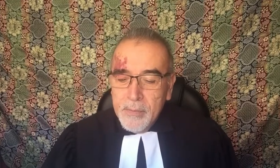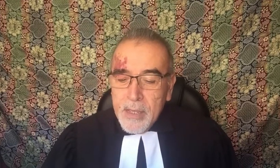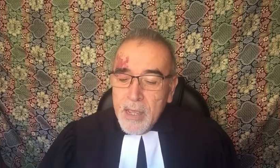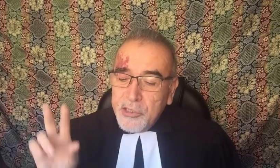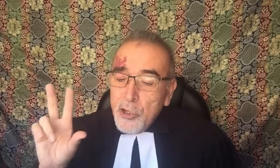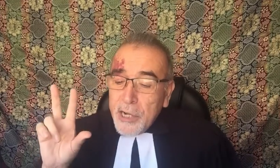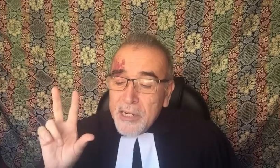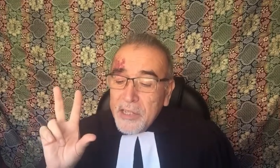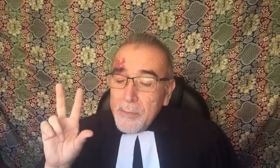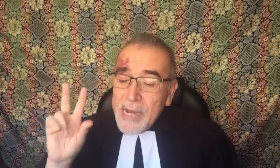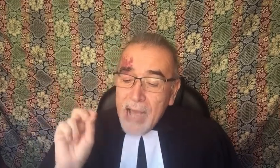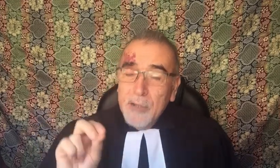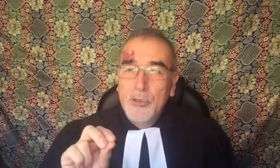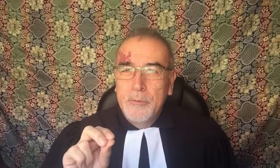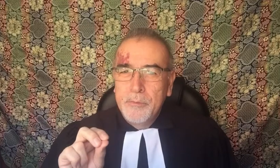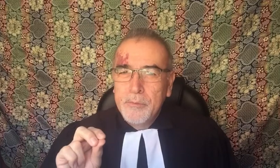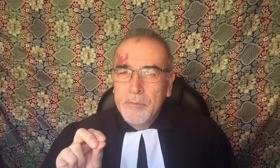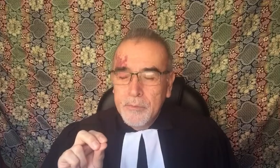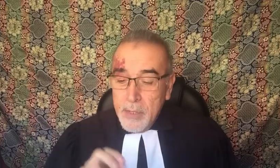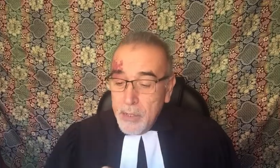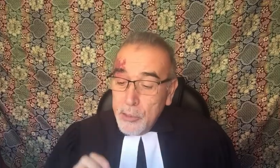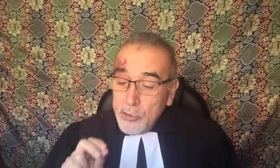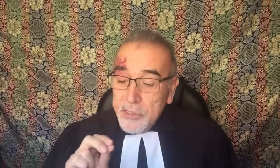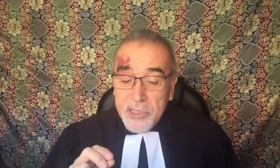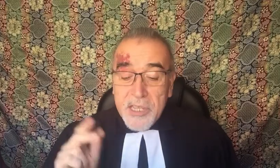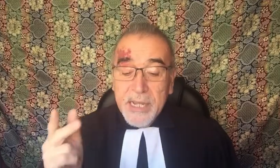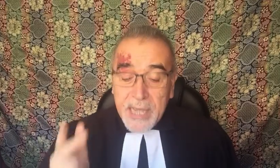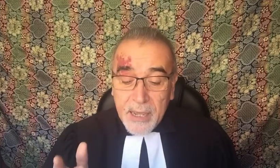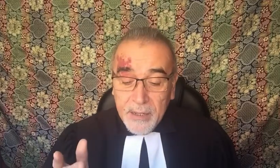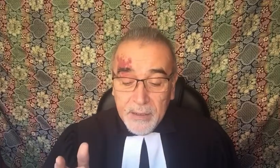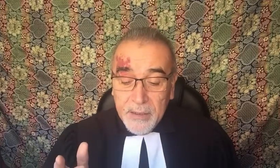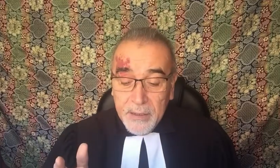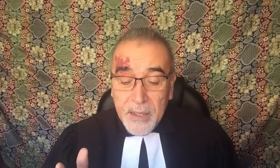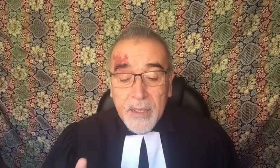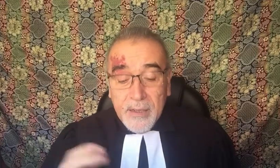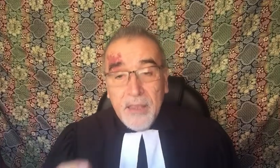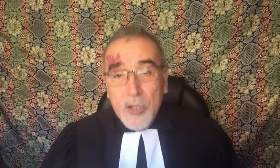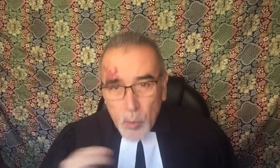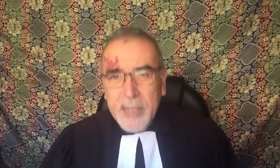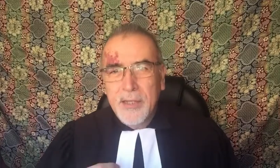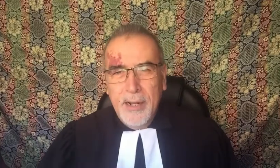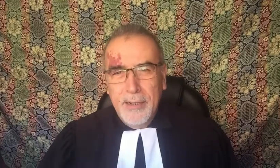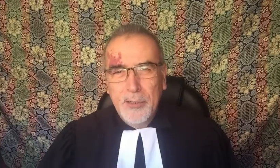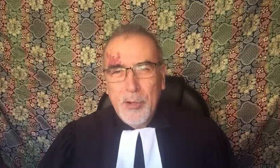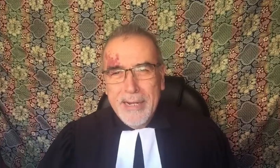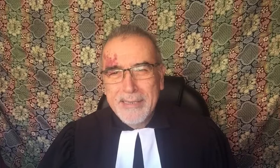el Señor realiza el milagro y nos enseña que desde nuestra naturaleza